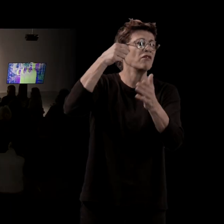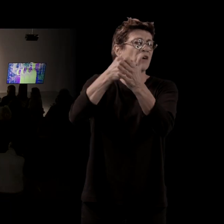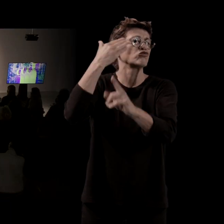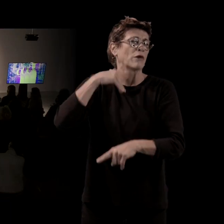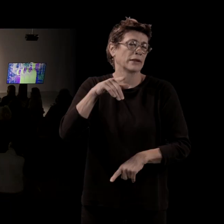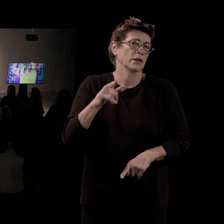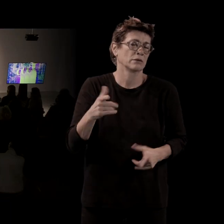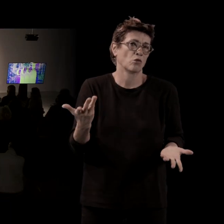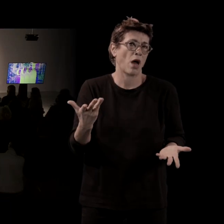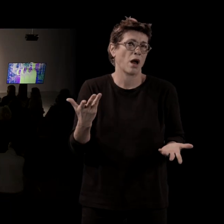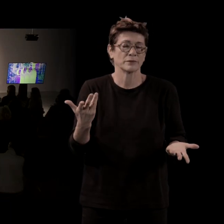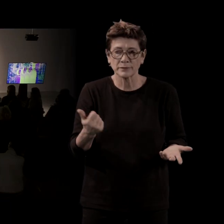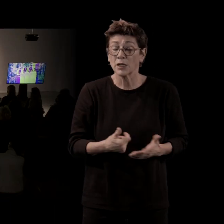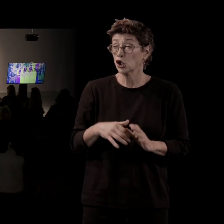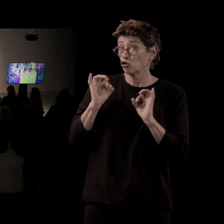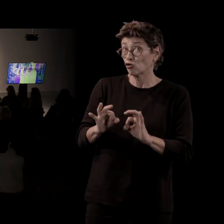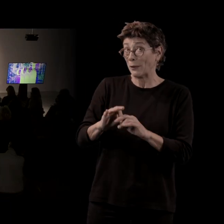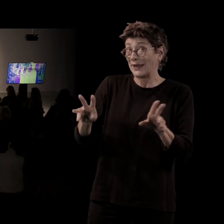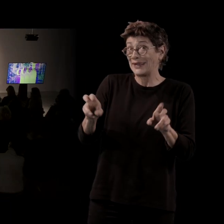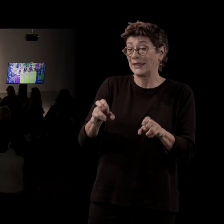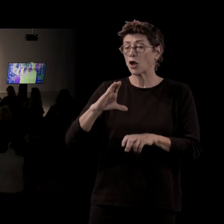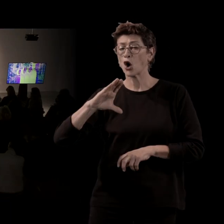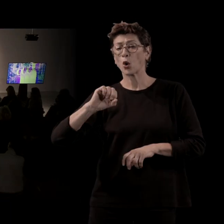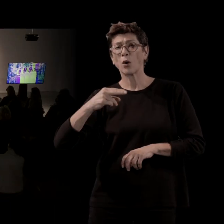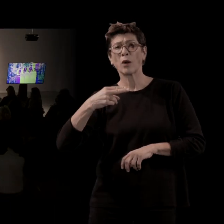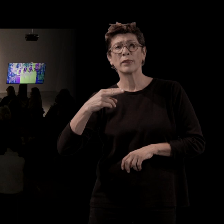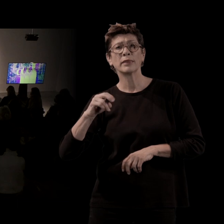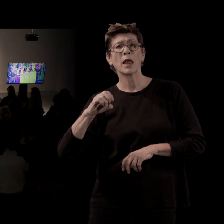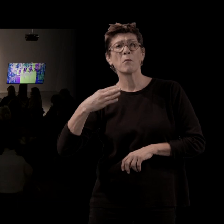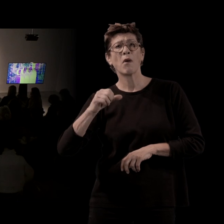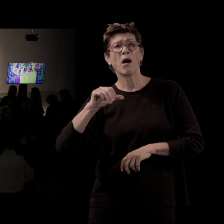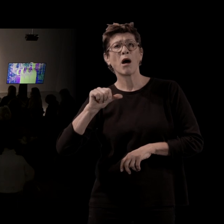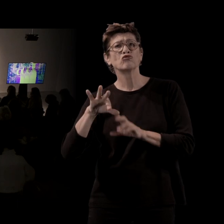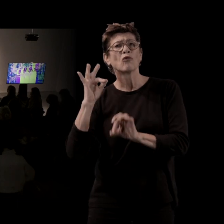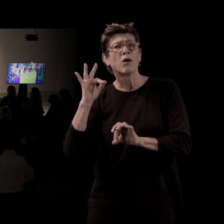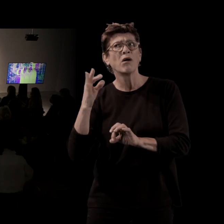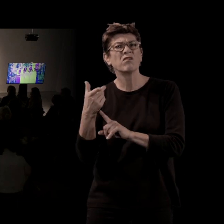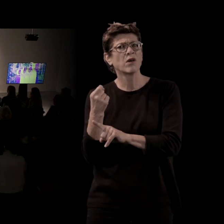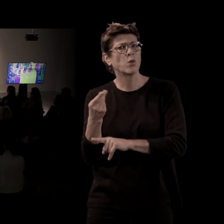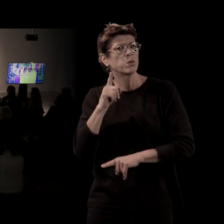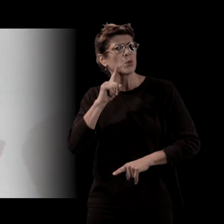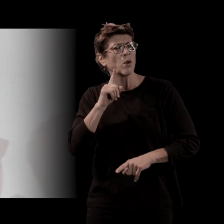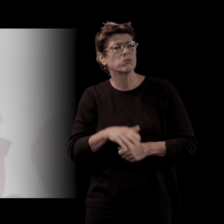Justement, ce titre de roman Konemara, comment vous l'avez choisi ? D'où il vient ?